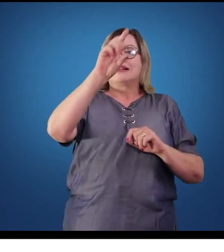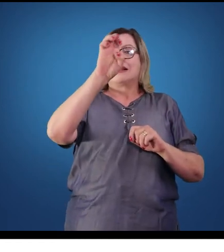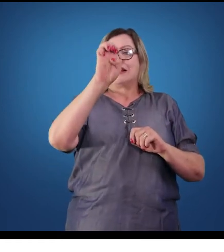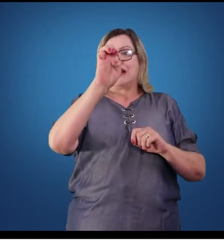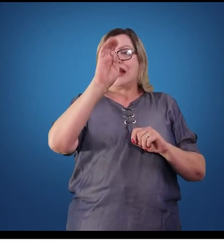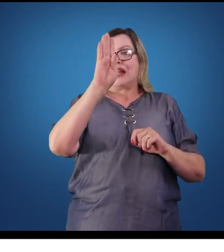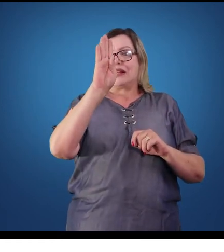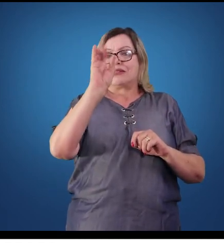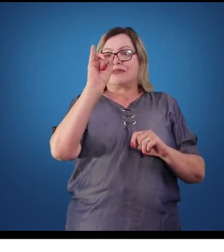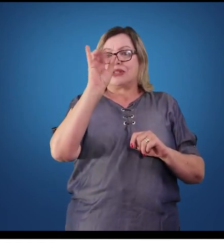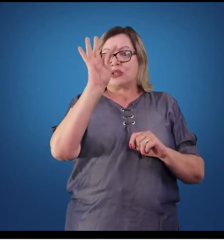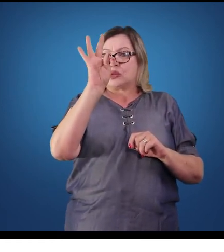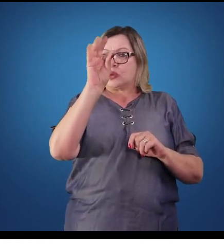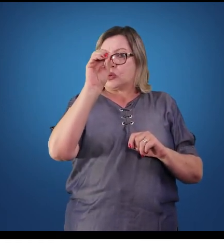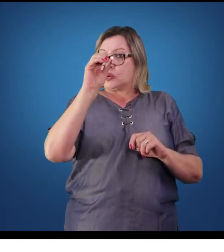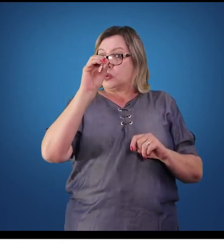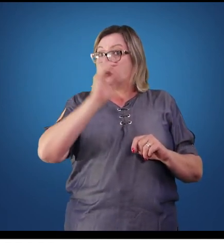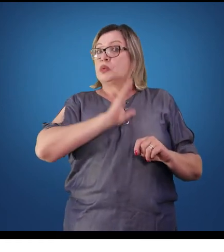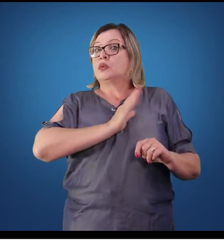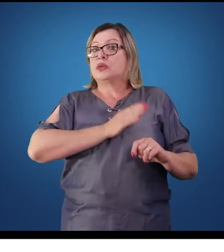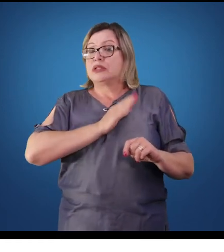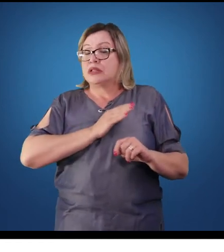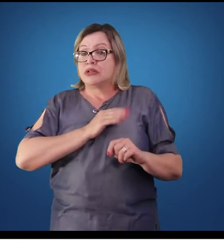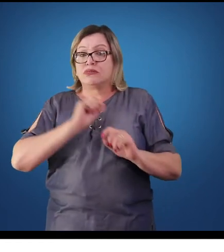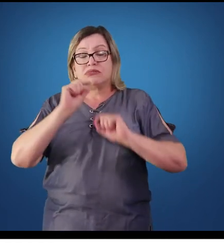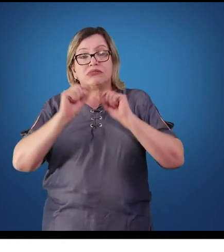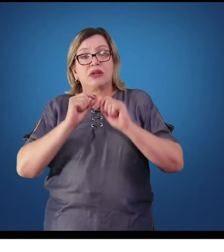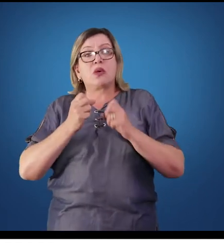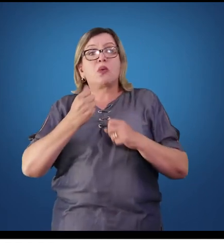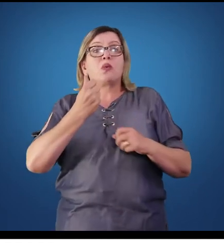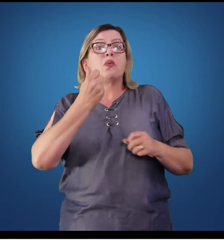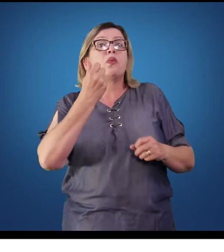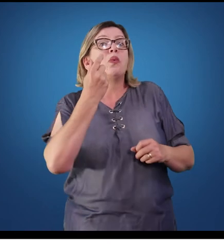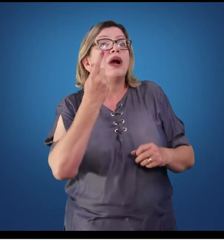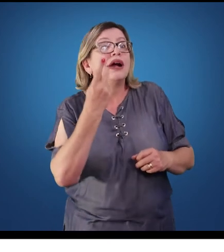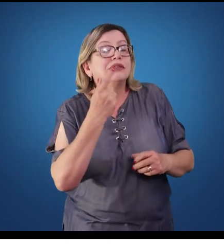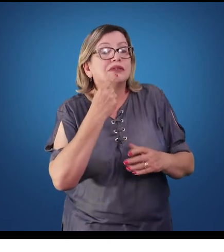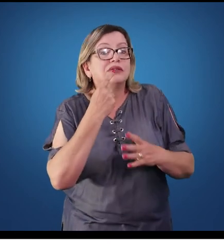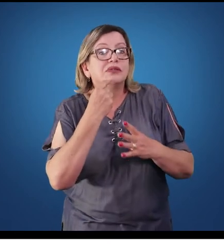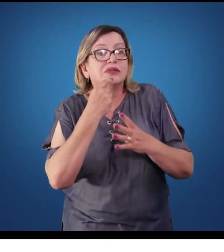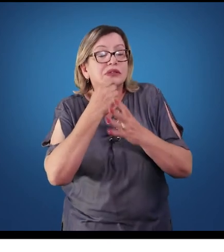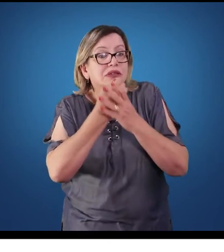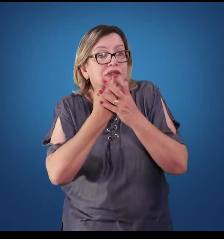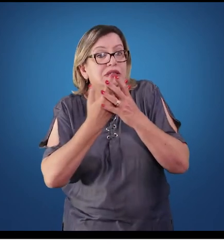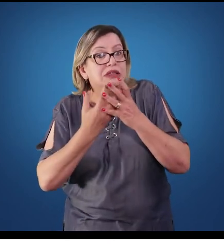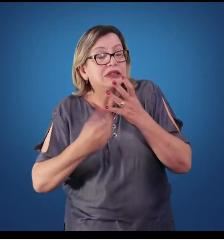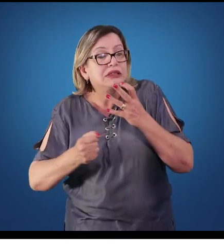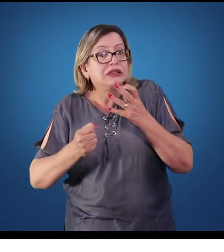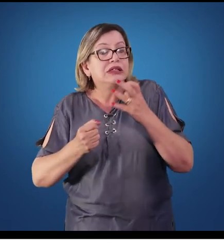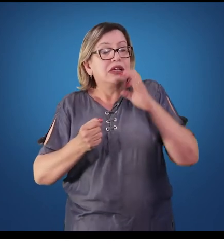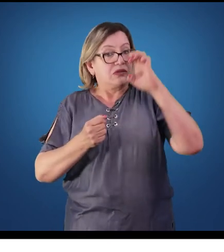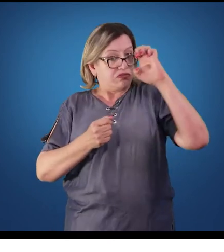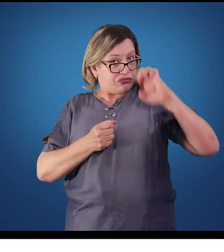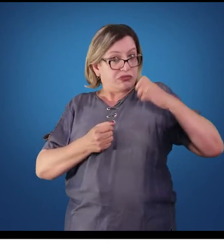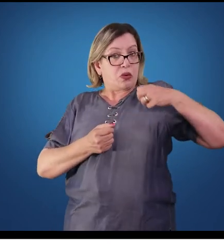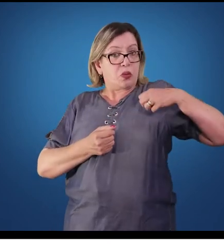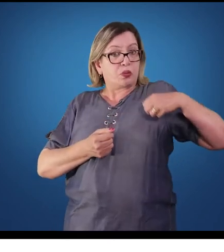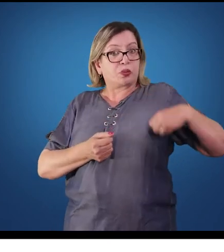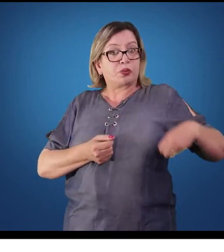cardíaco é uma situação relacionada à quantidade ou ao volume de sangue expelido pelo ventrículo esquerdo